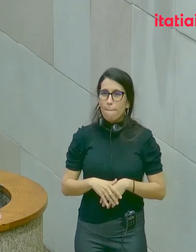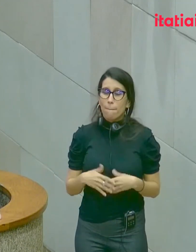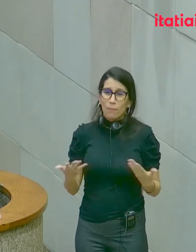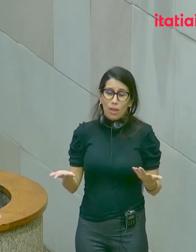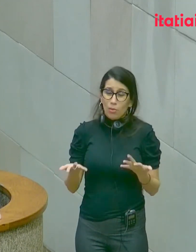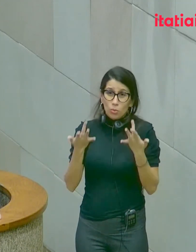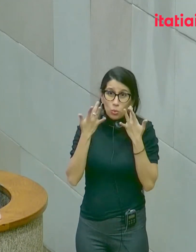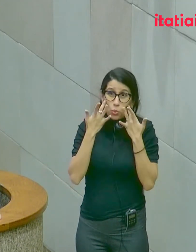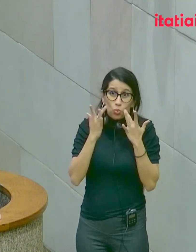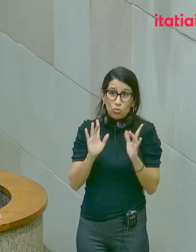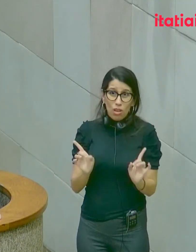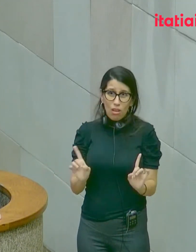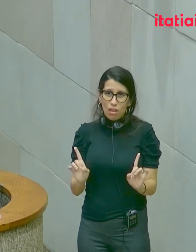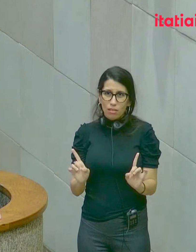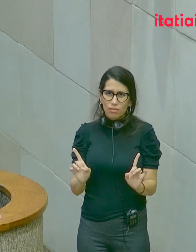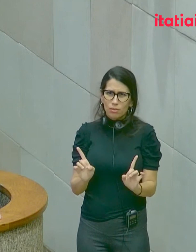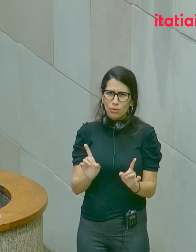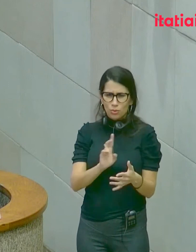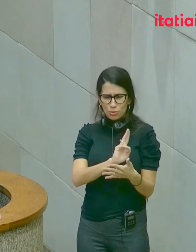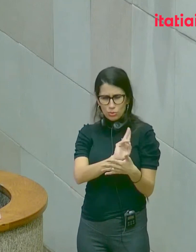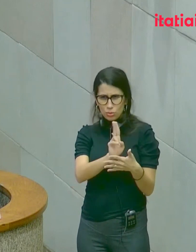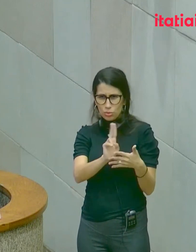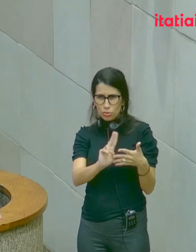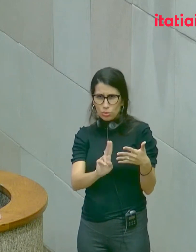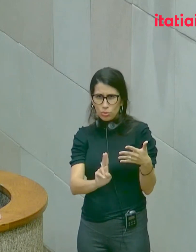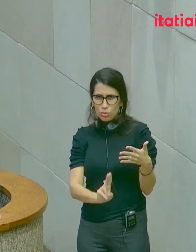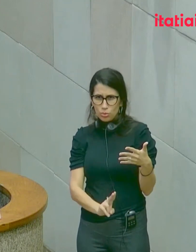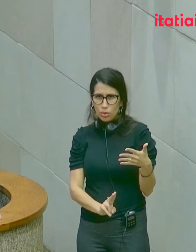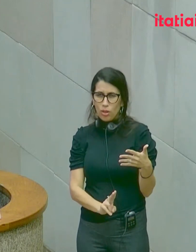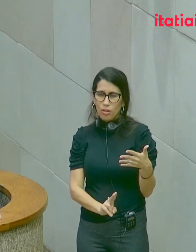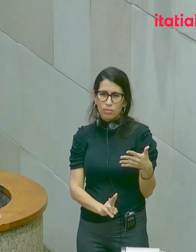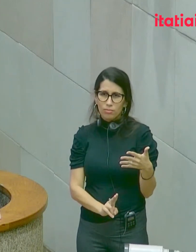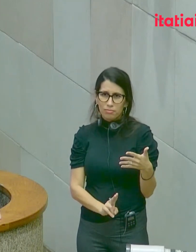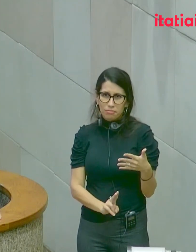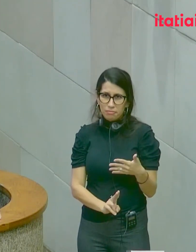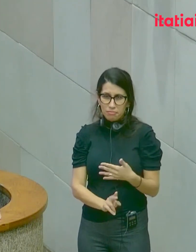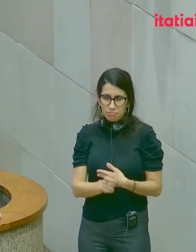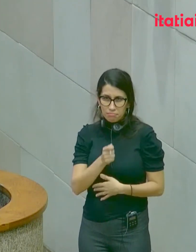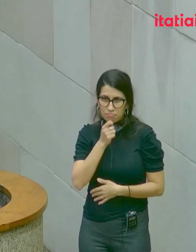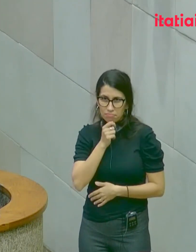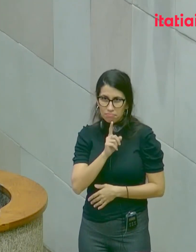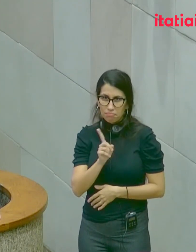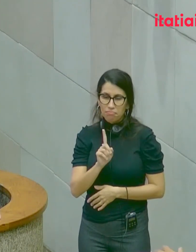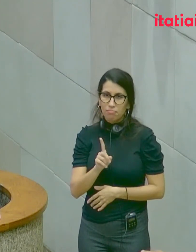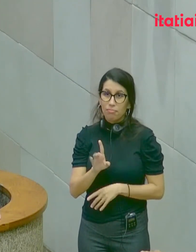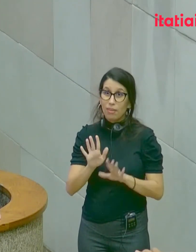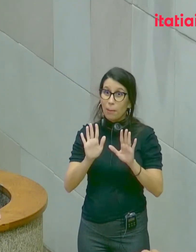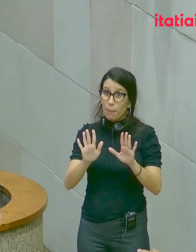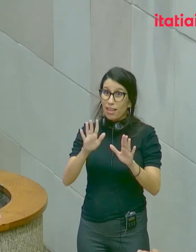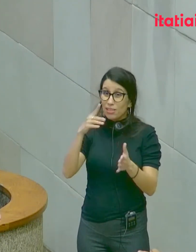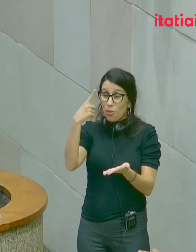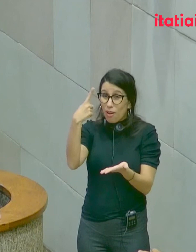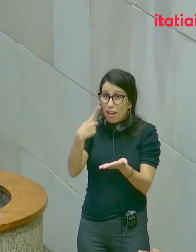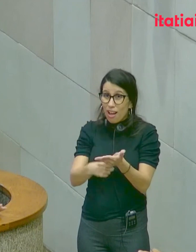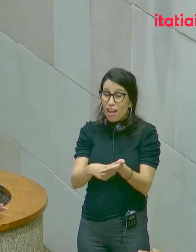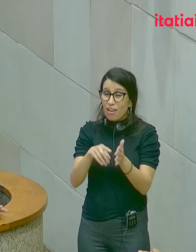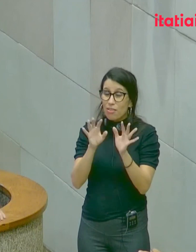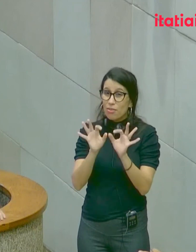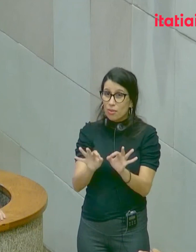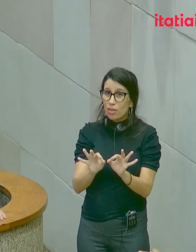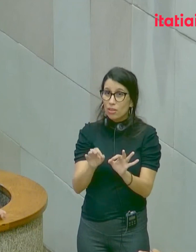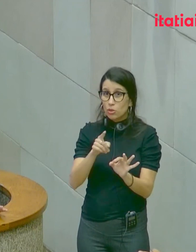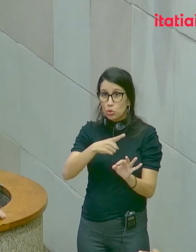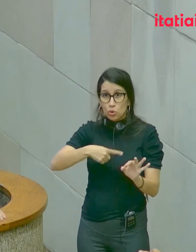recordo os nomes da encarnação do mal, mas afirmo a vocês que esses